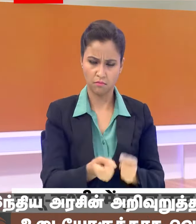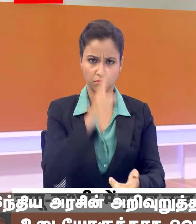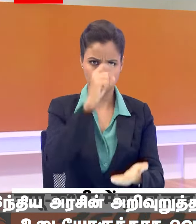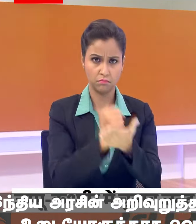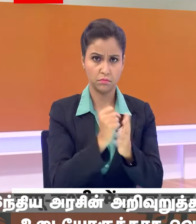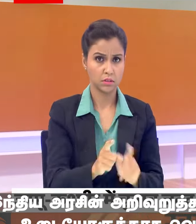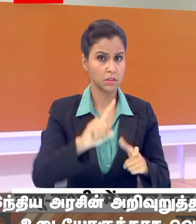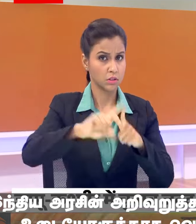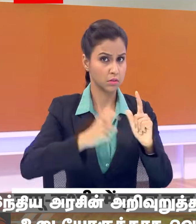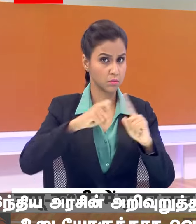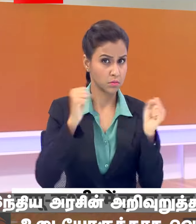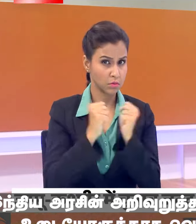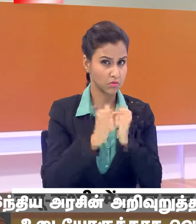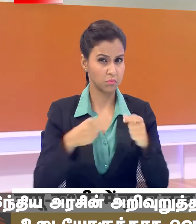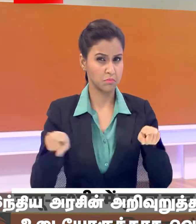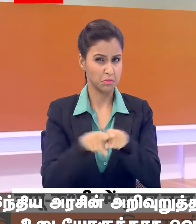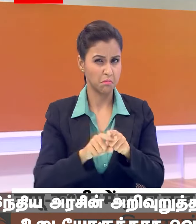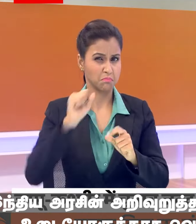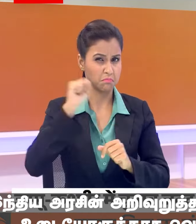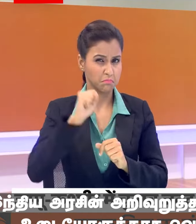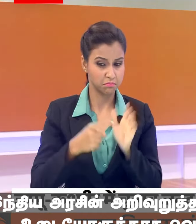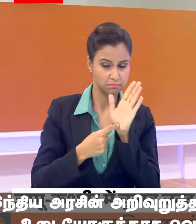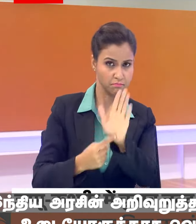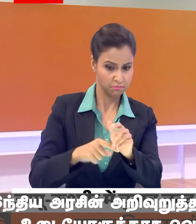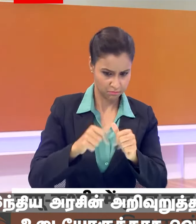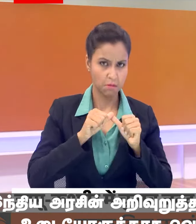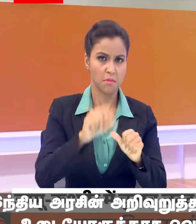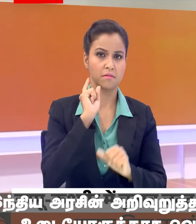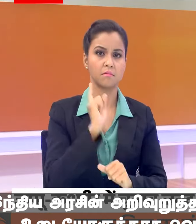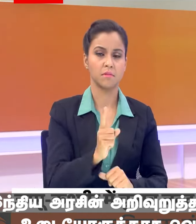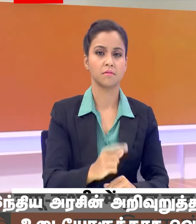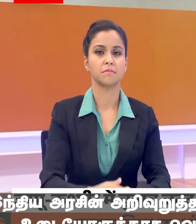जम्मु कश्मीर के लोग विगटन कारी ताकतों को देंगे करारा जवाब